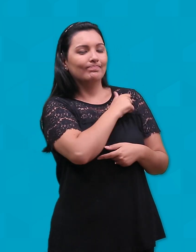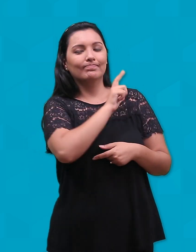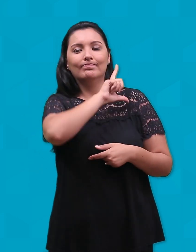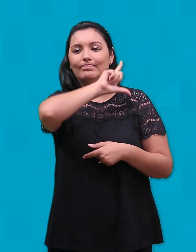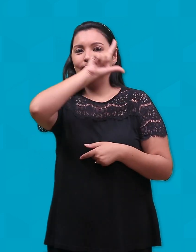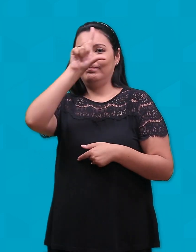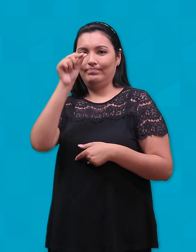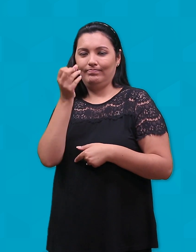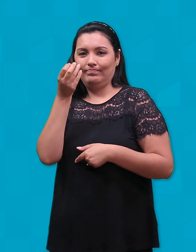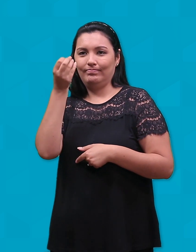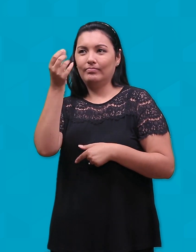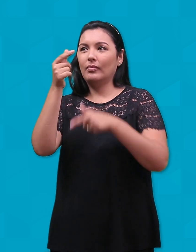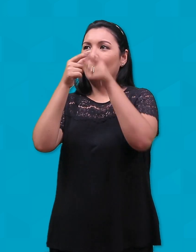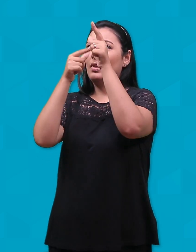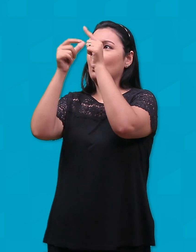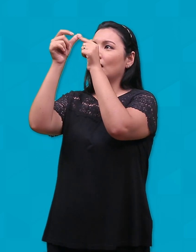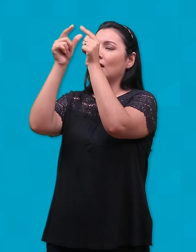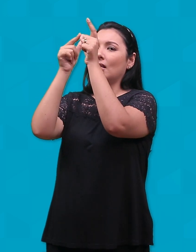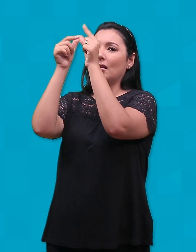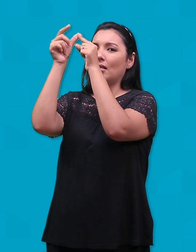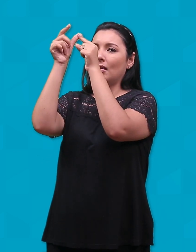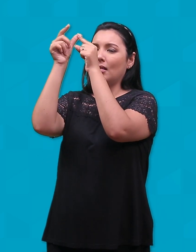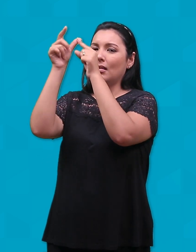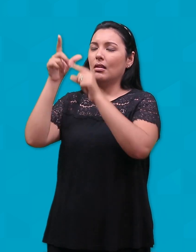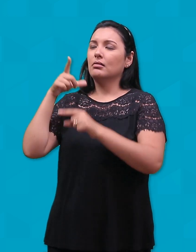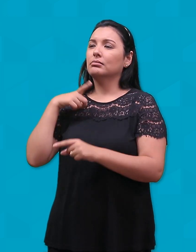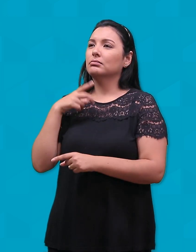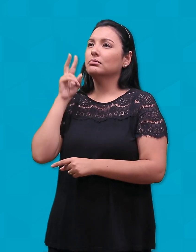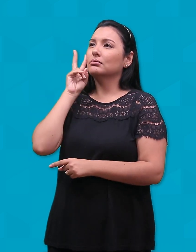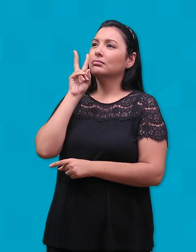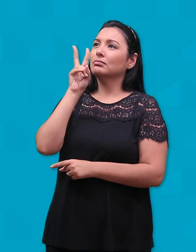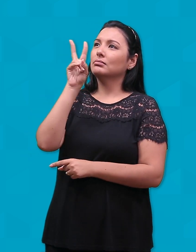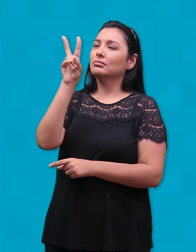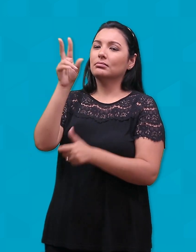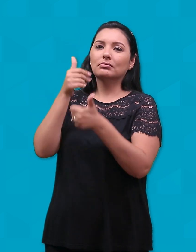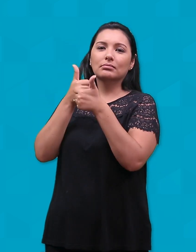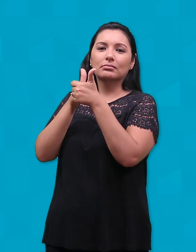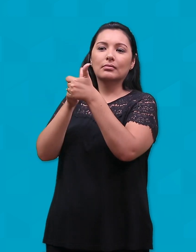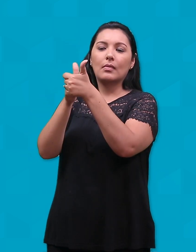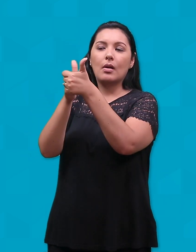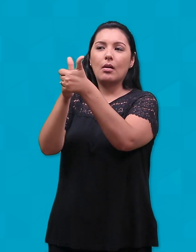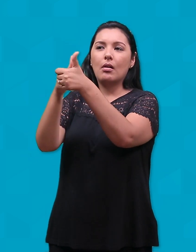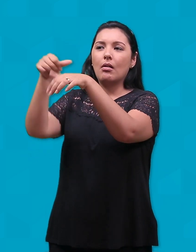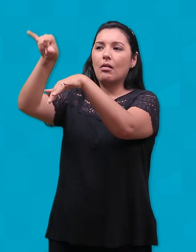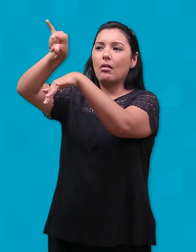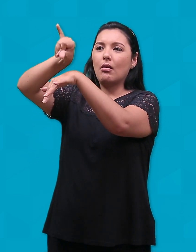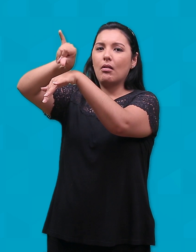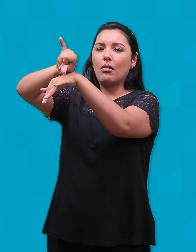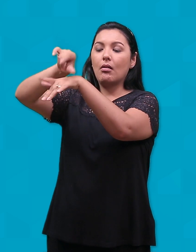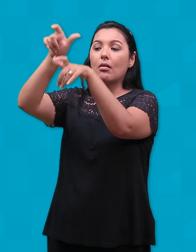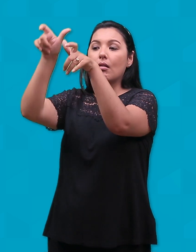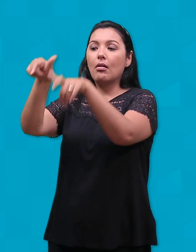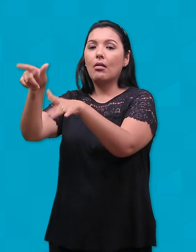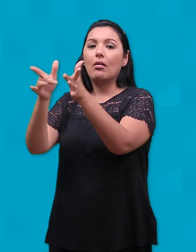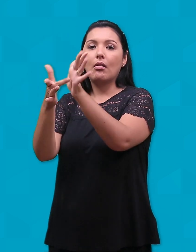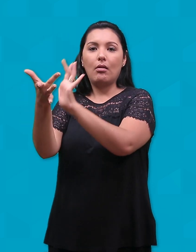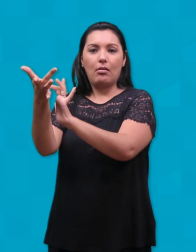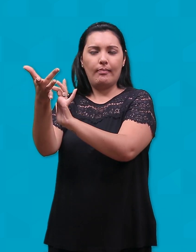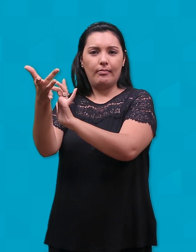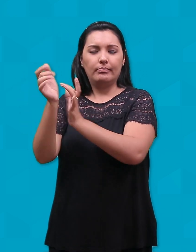estrela que tinham visto no Oriente ia adiante deles até parar sobre o lugar onde estava o menino. Ao